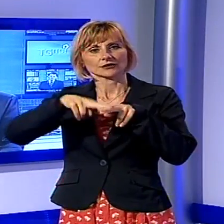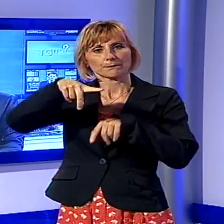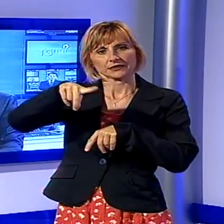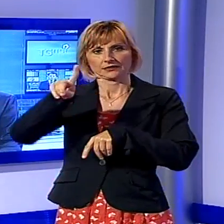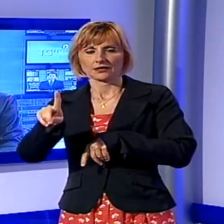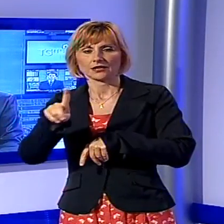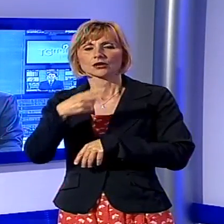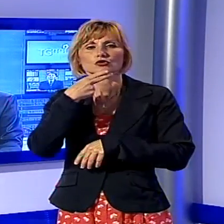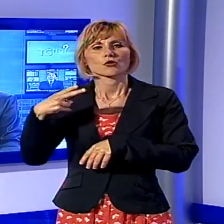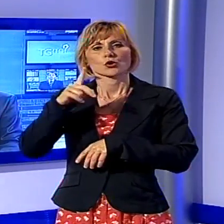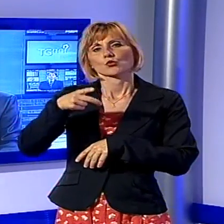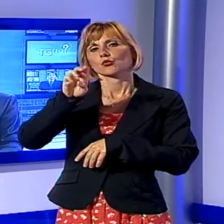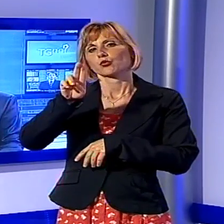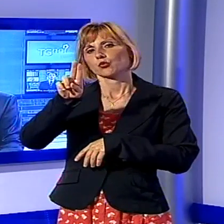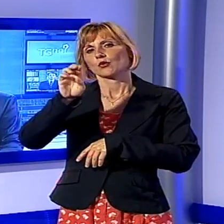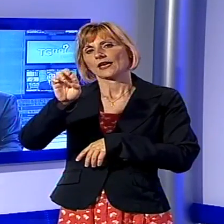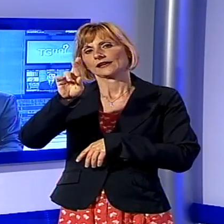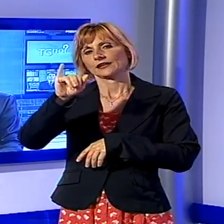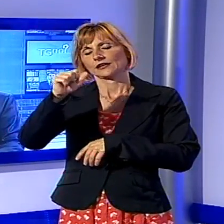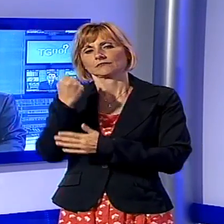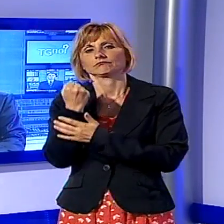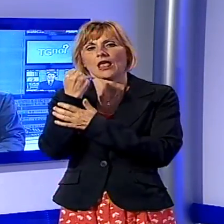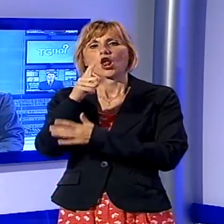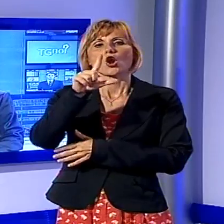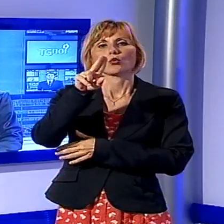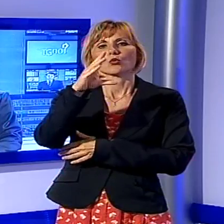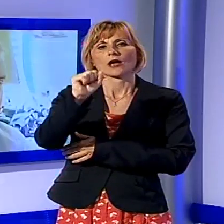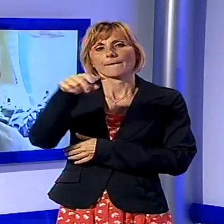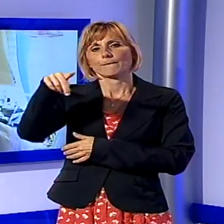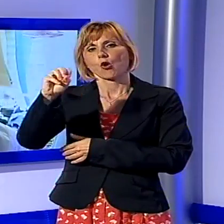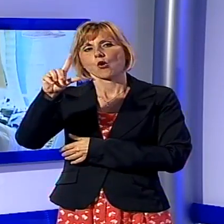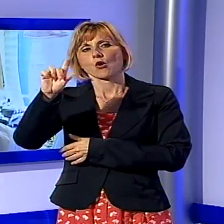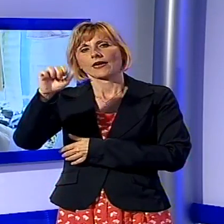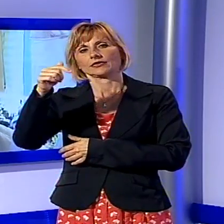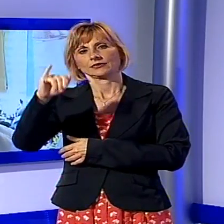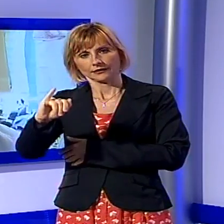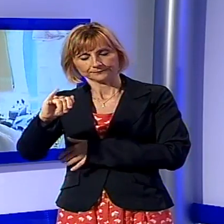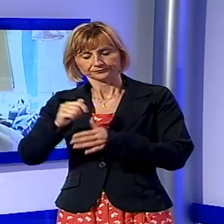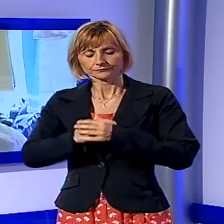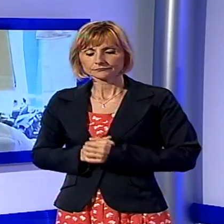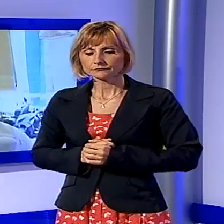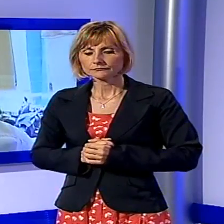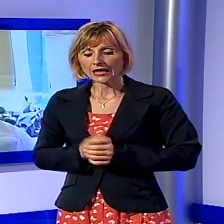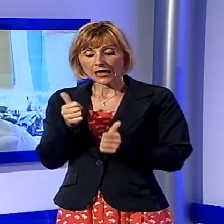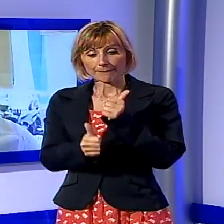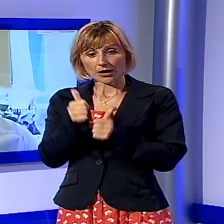Lorenzo Guerini, a sostegno di Luca Poletti. Ultime battute per il ballottaggio in vista